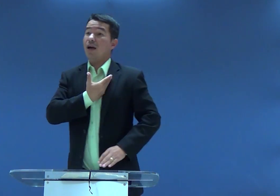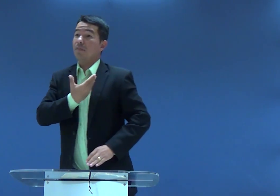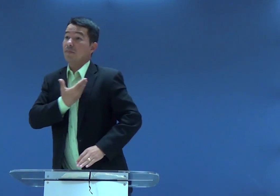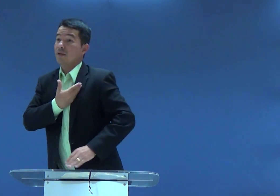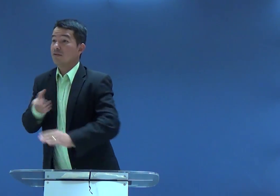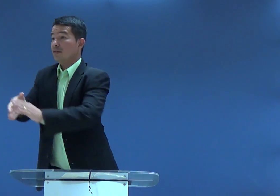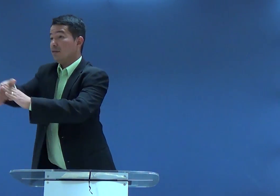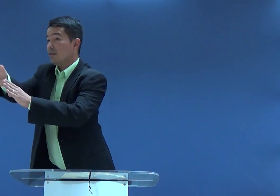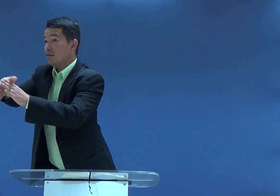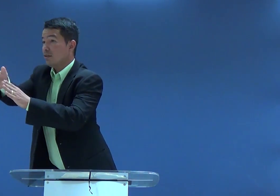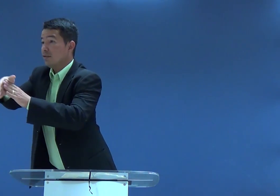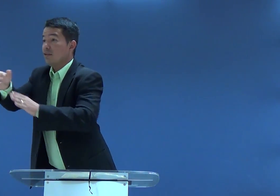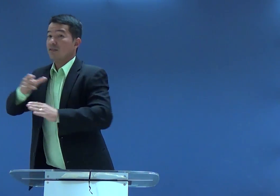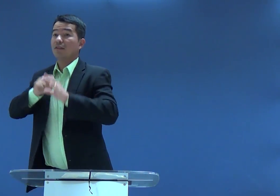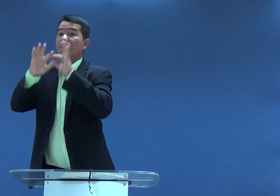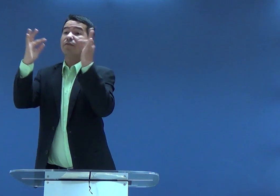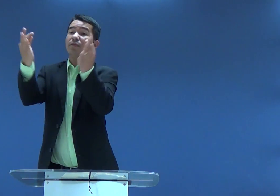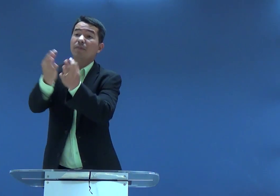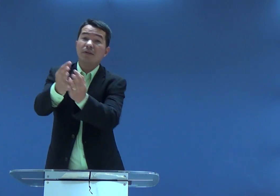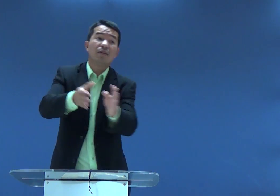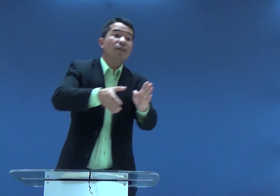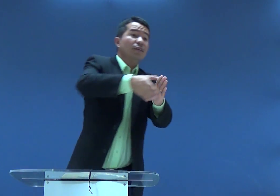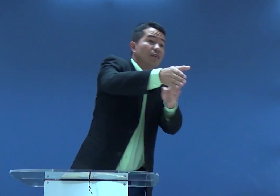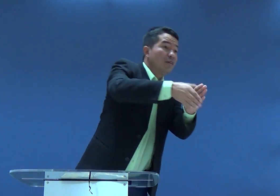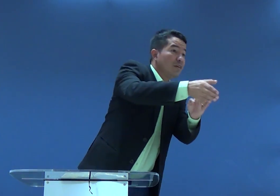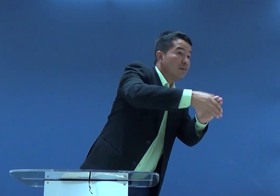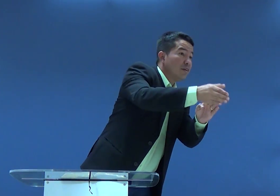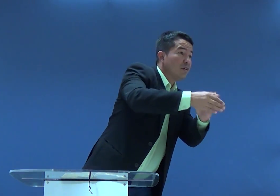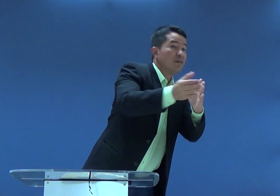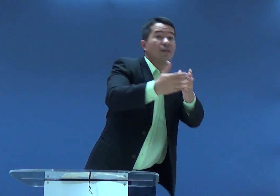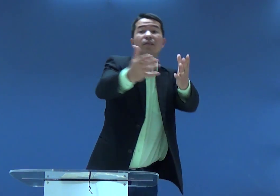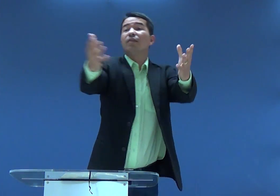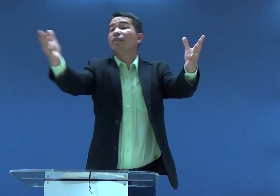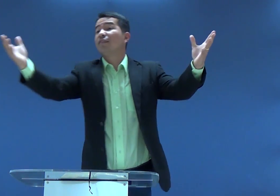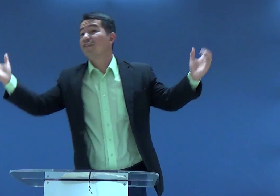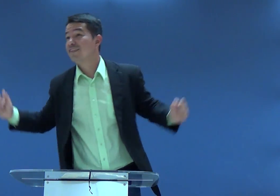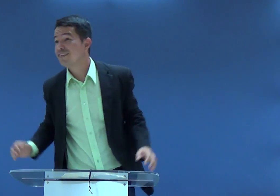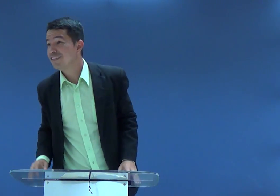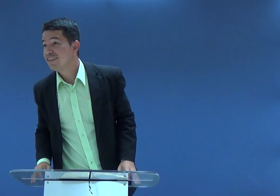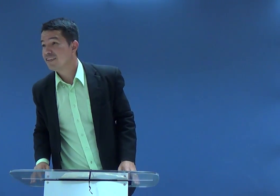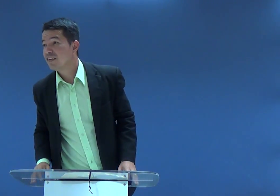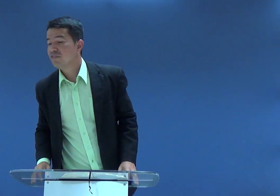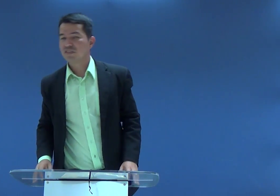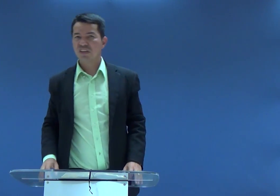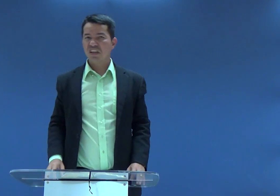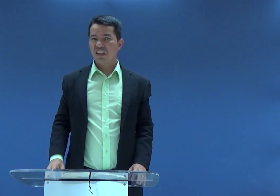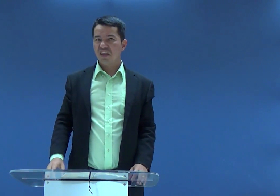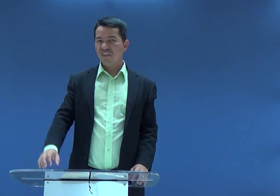sou o pai, eu sou a mãe de Sansão, eu aconselho vocês. E o que vocês acabam fazendo?